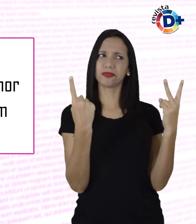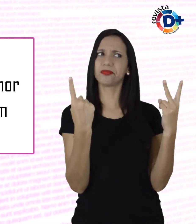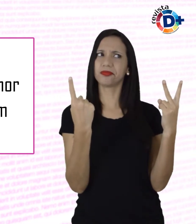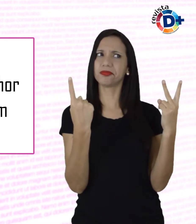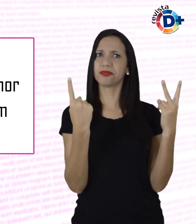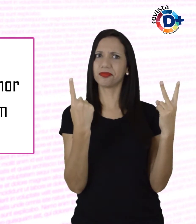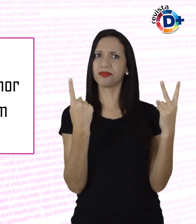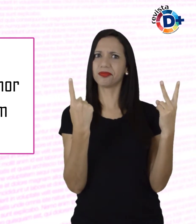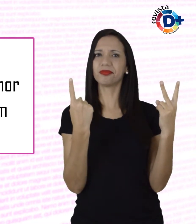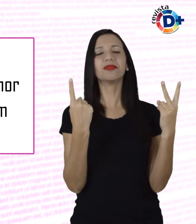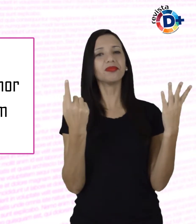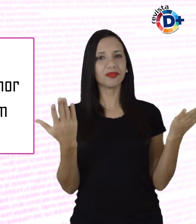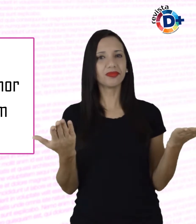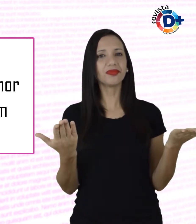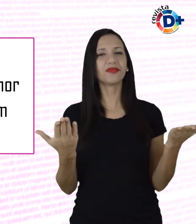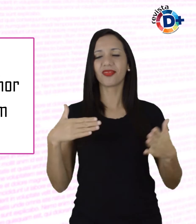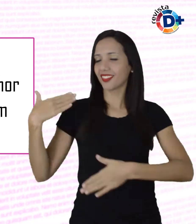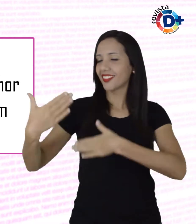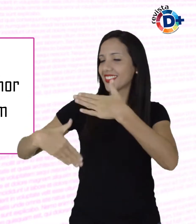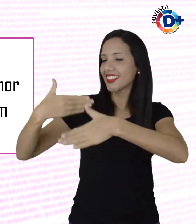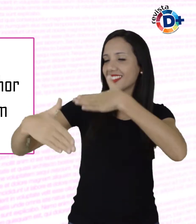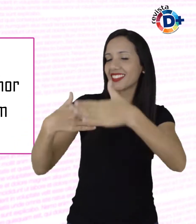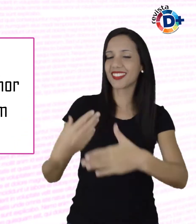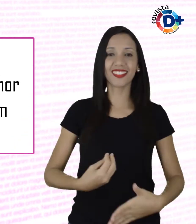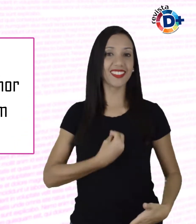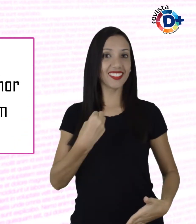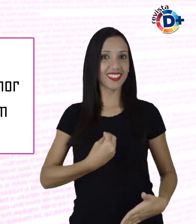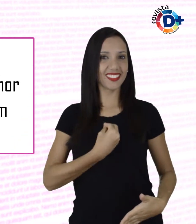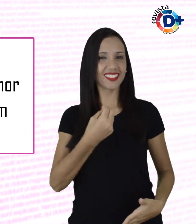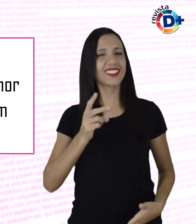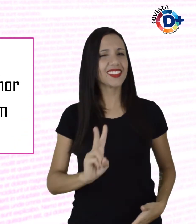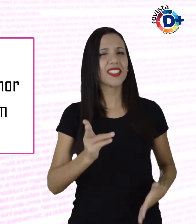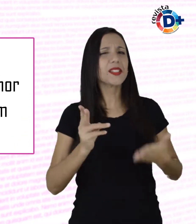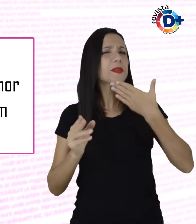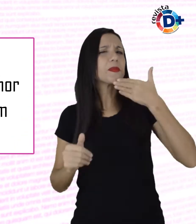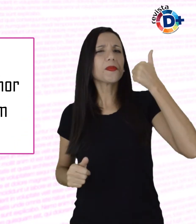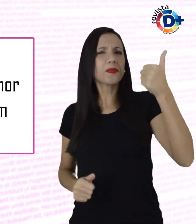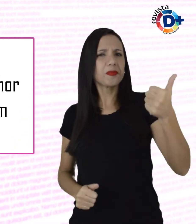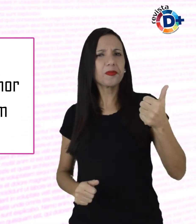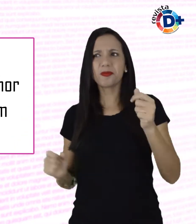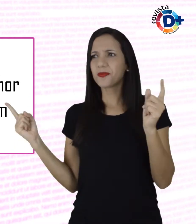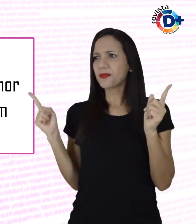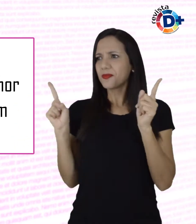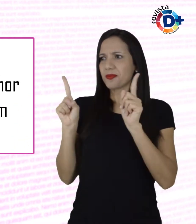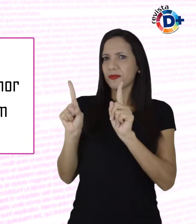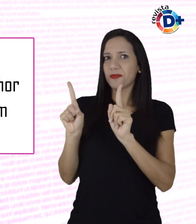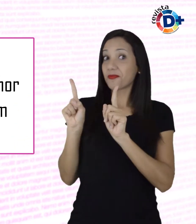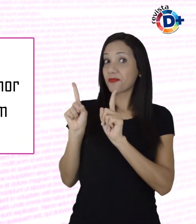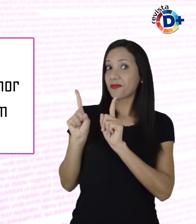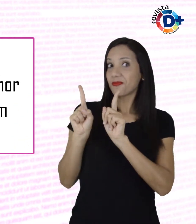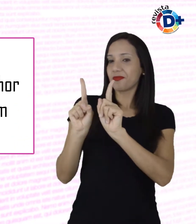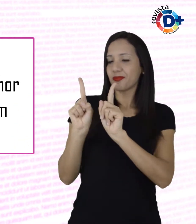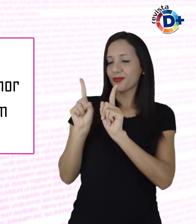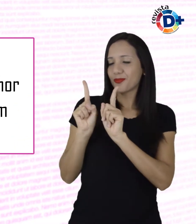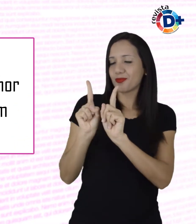Há trajetos na vida que são sempre melhor percorridos quando em companhia de alguém que se ama.